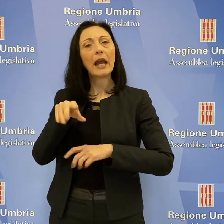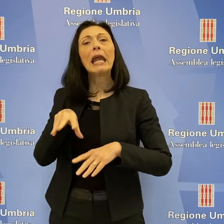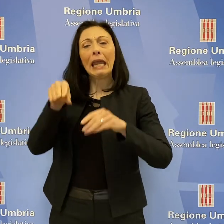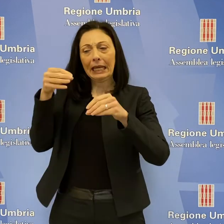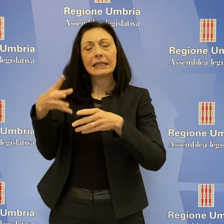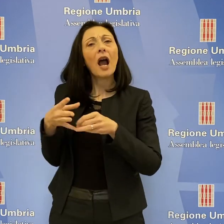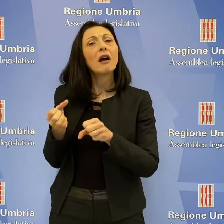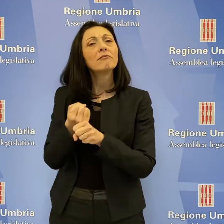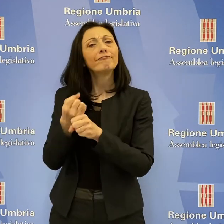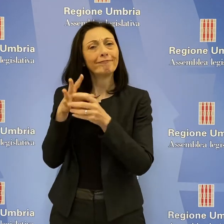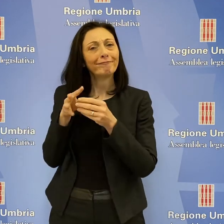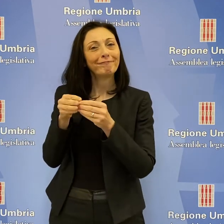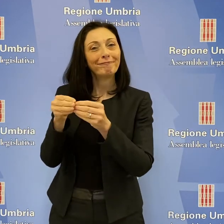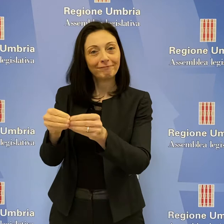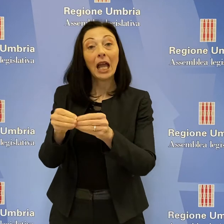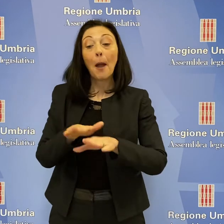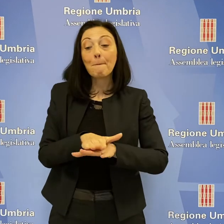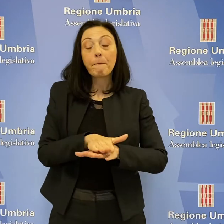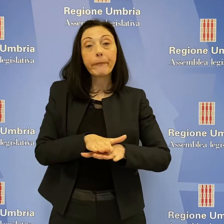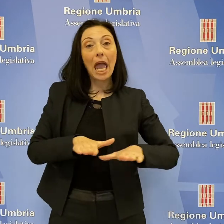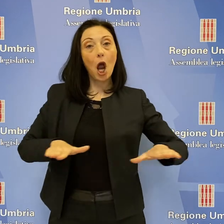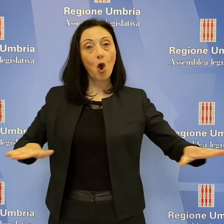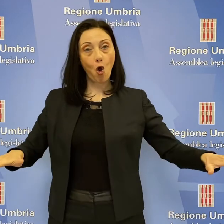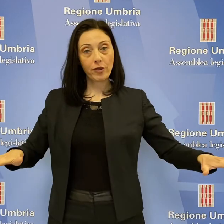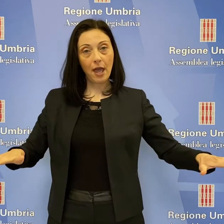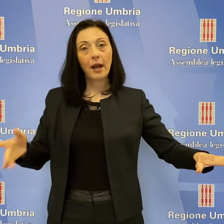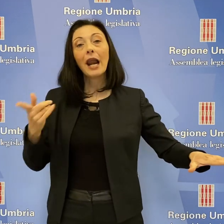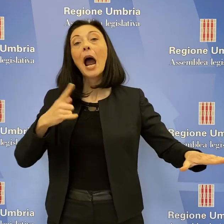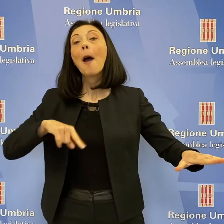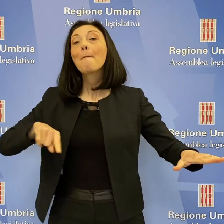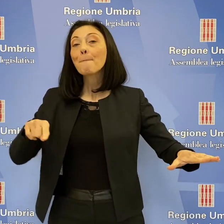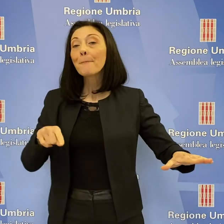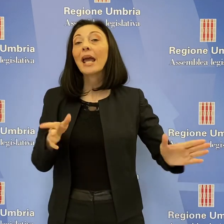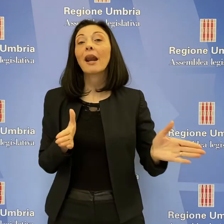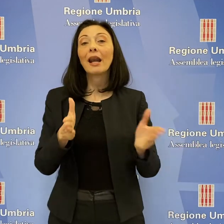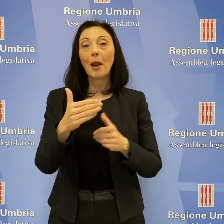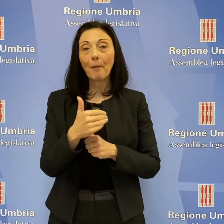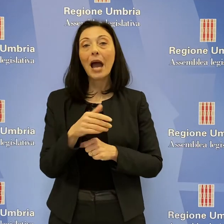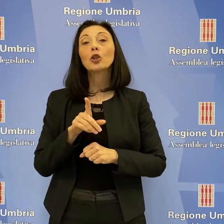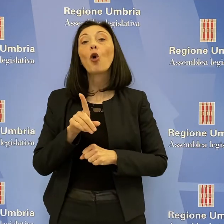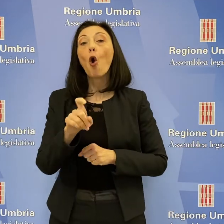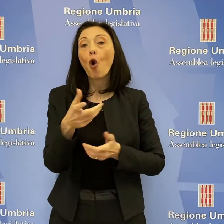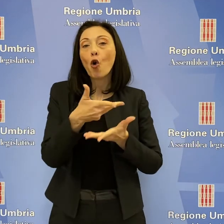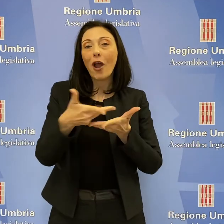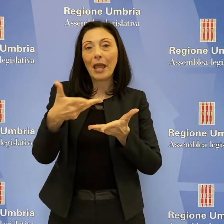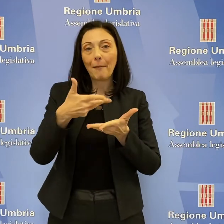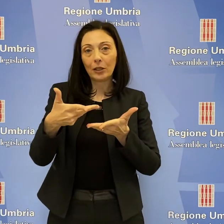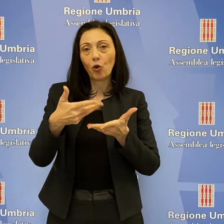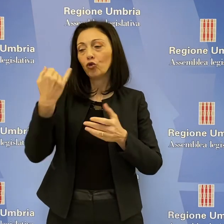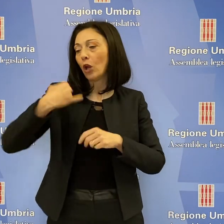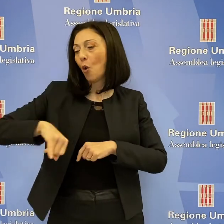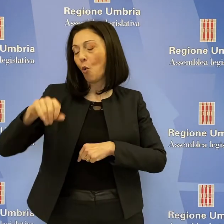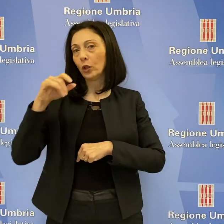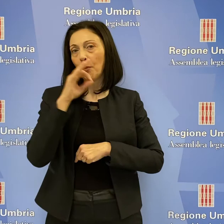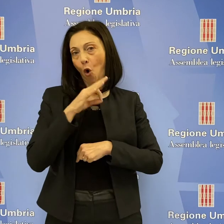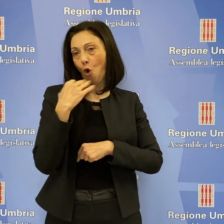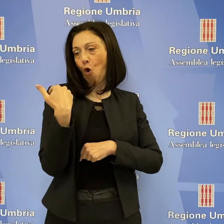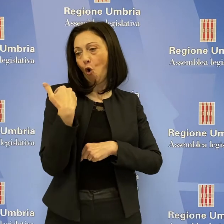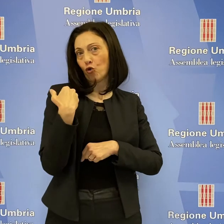dell'ex area medica posta al piano terra per consentire il trasferimento del reparto di oncoematologia, ultimati il primo ottobre scorso. L